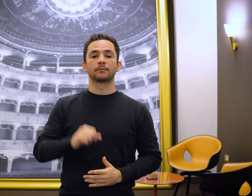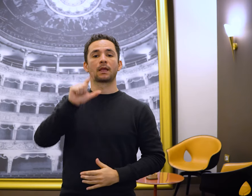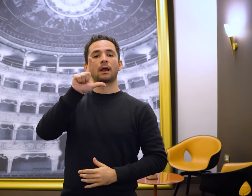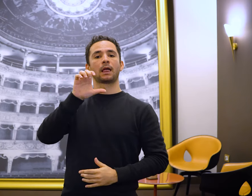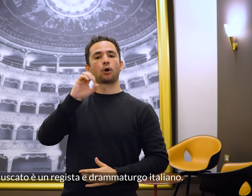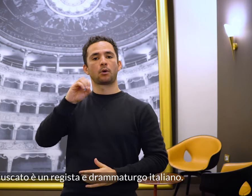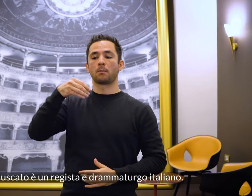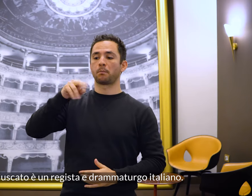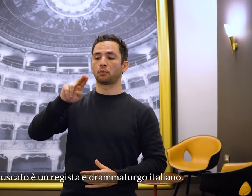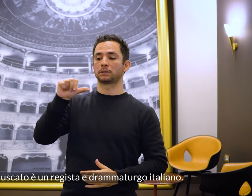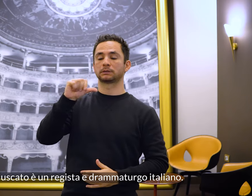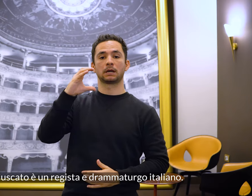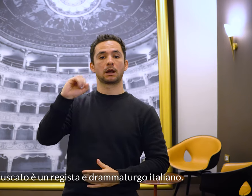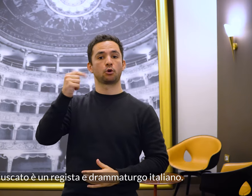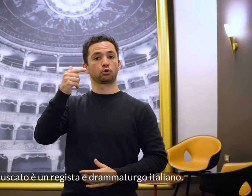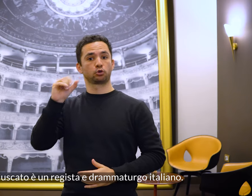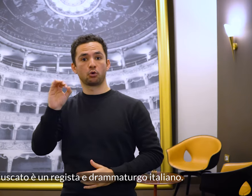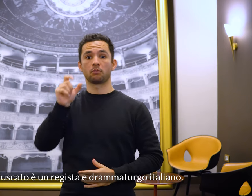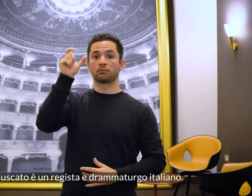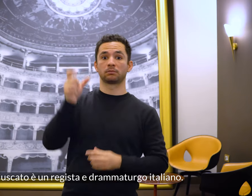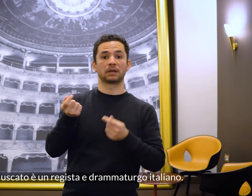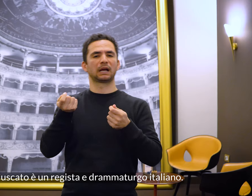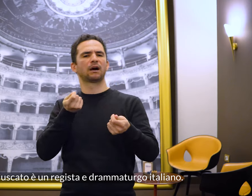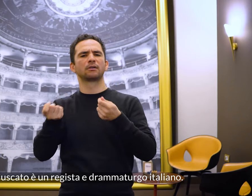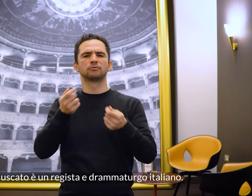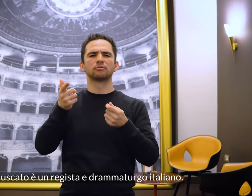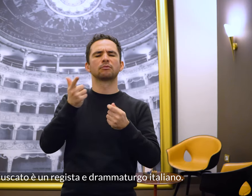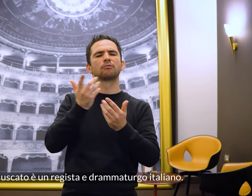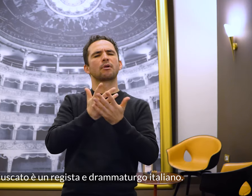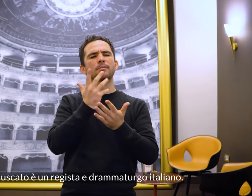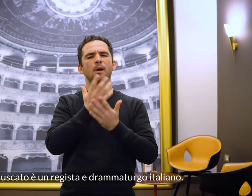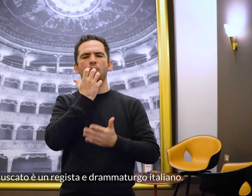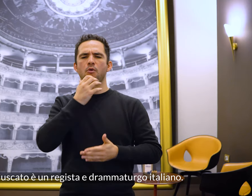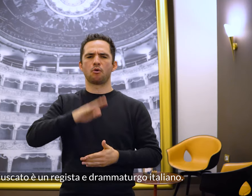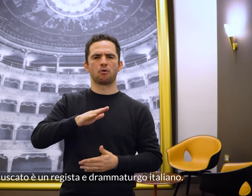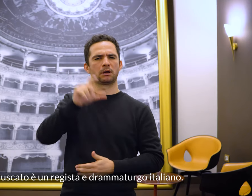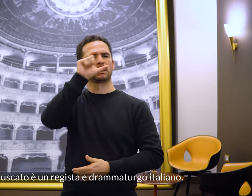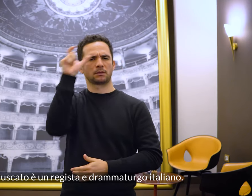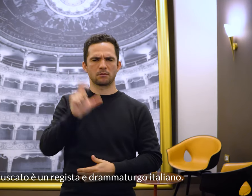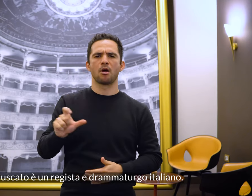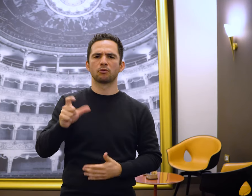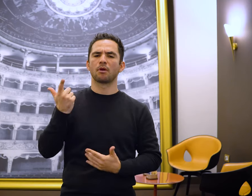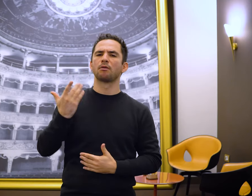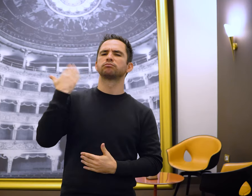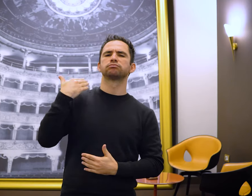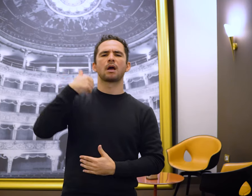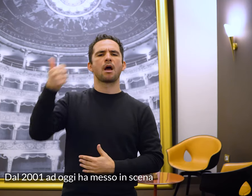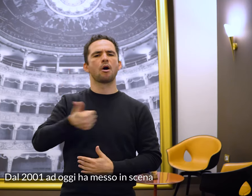Leo Muscato è un regista e drammaturgo italiano. Dal